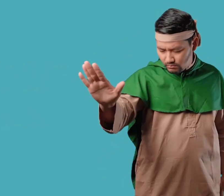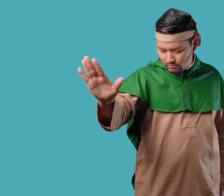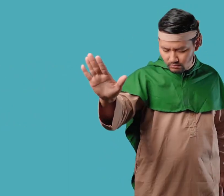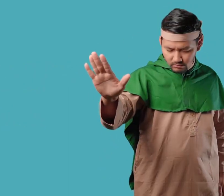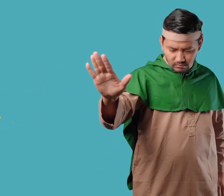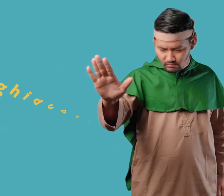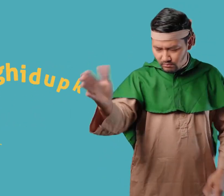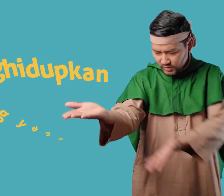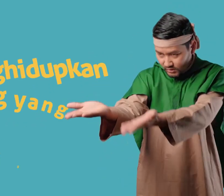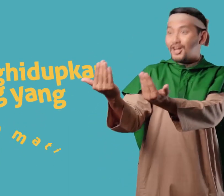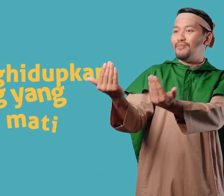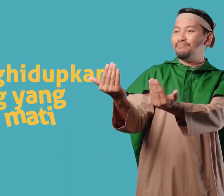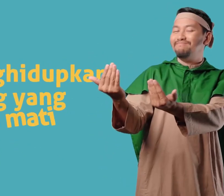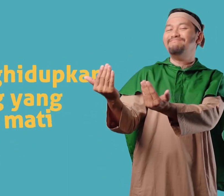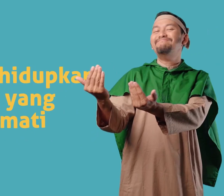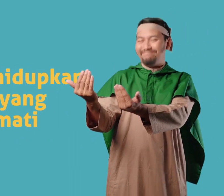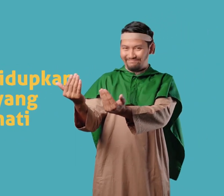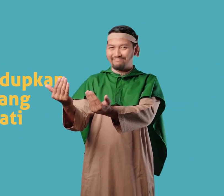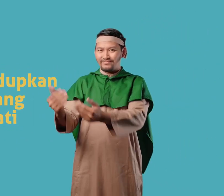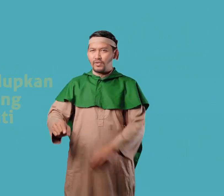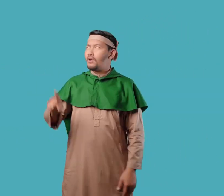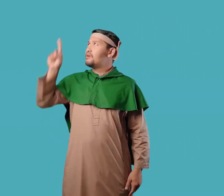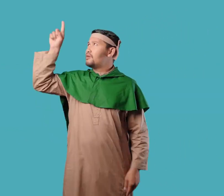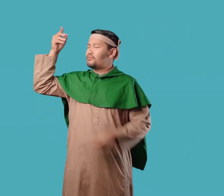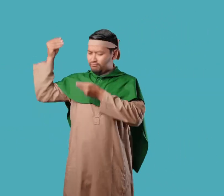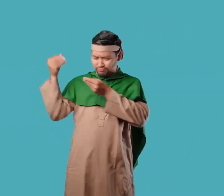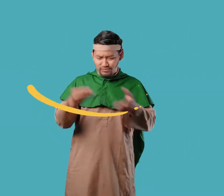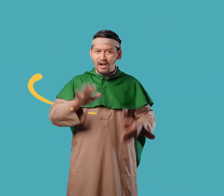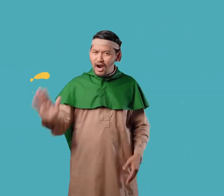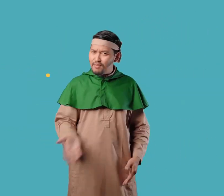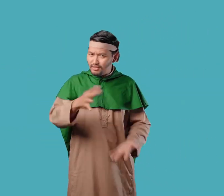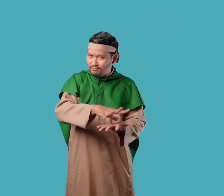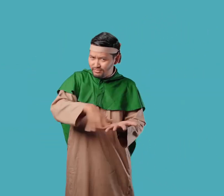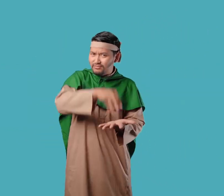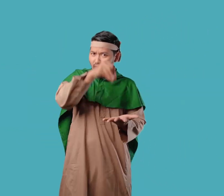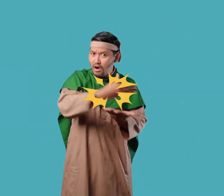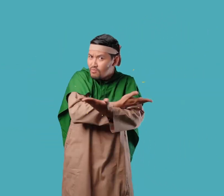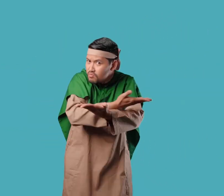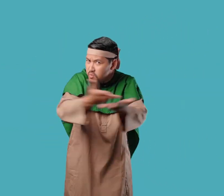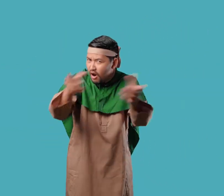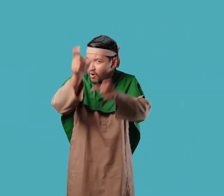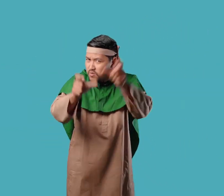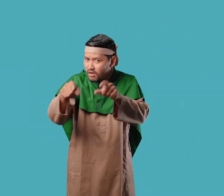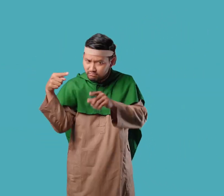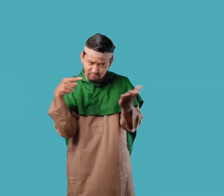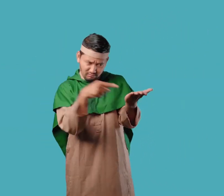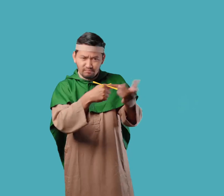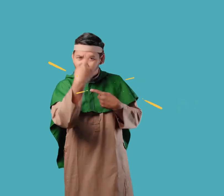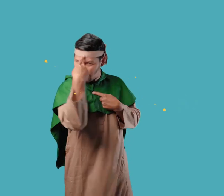orang yang telah mati Yaitu hanya dengan mengusapnya Atas izin Allah Mukjizat ini diberikan kepada Nabi